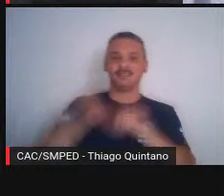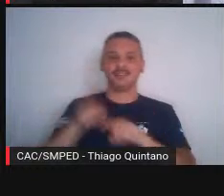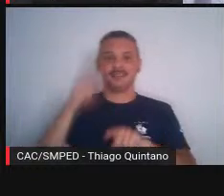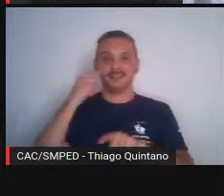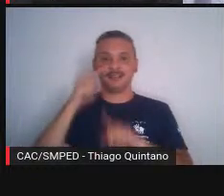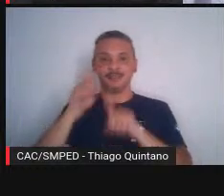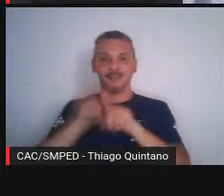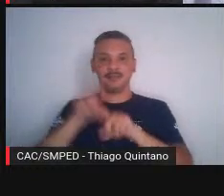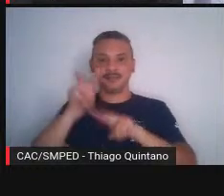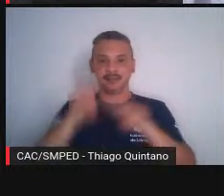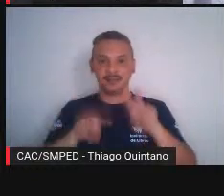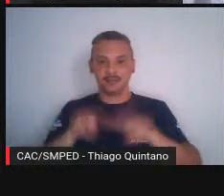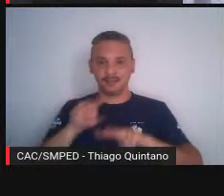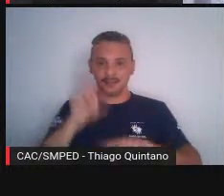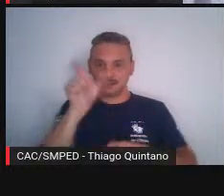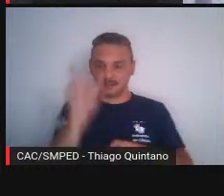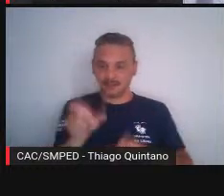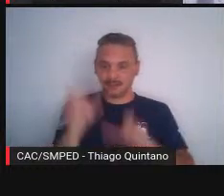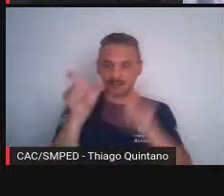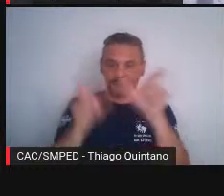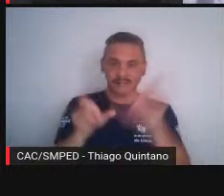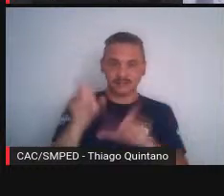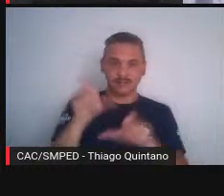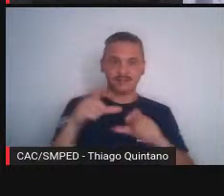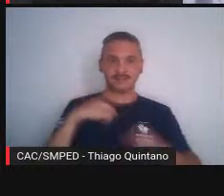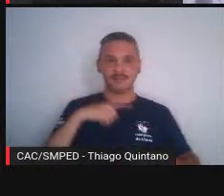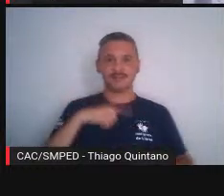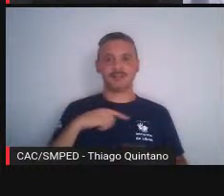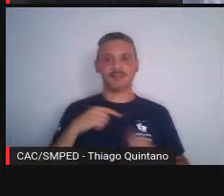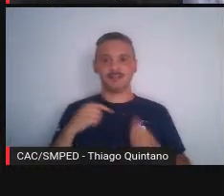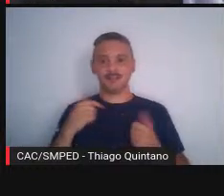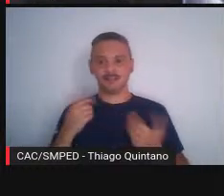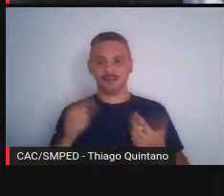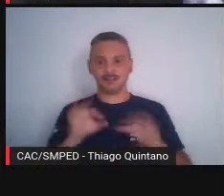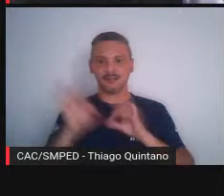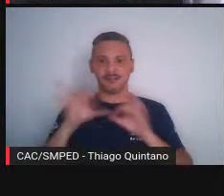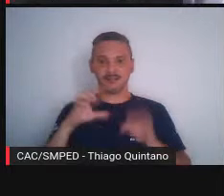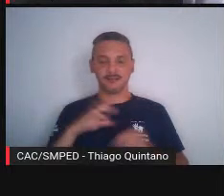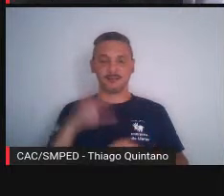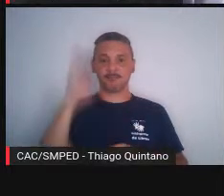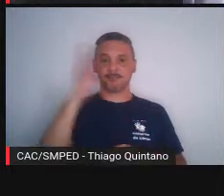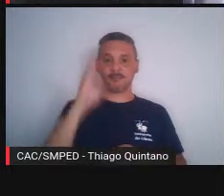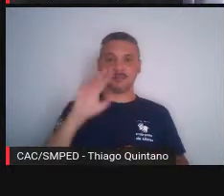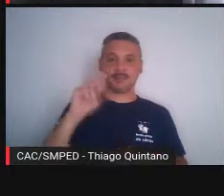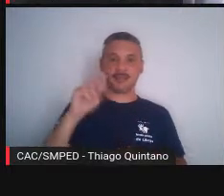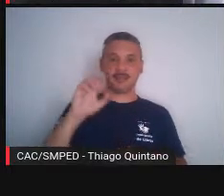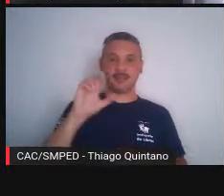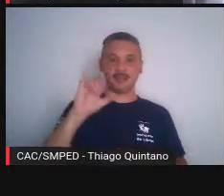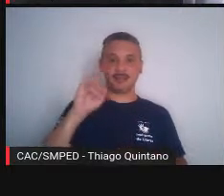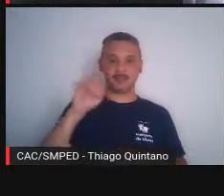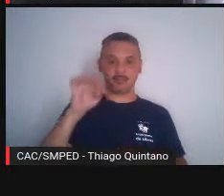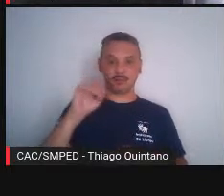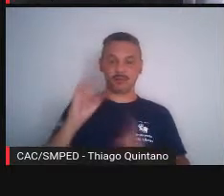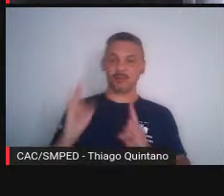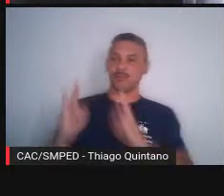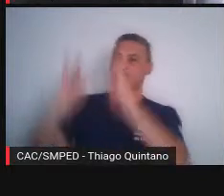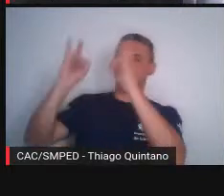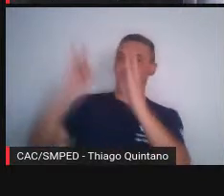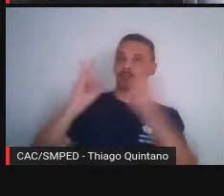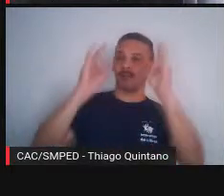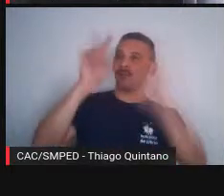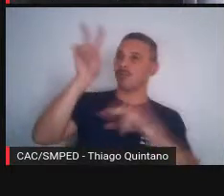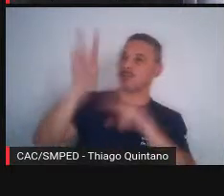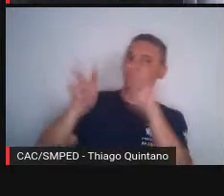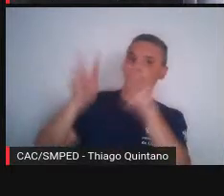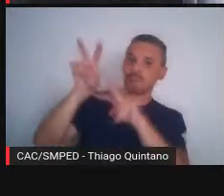uma chácara aqui, que é do série de um grande banco brasileiro, os prédios aqui, os